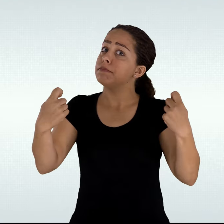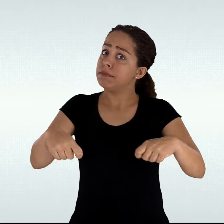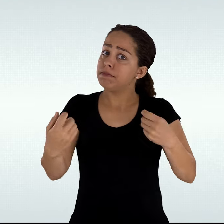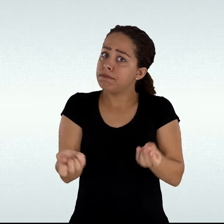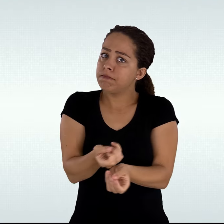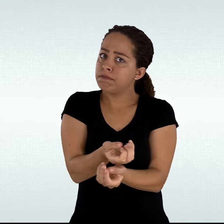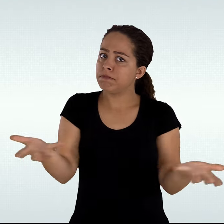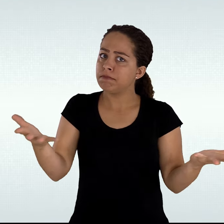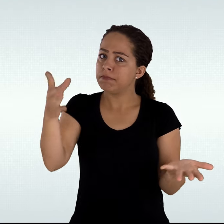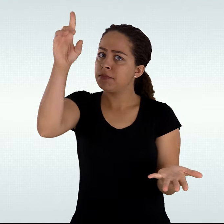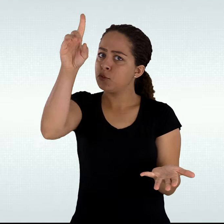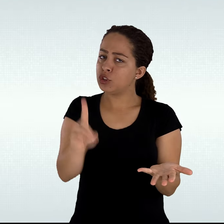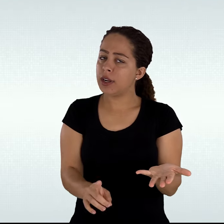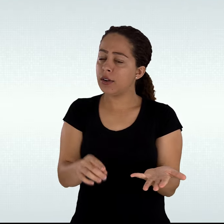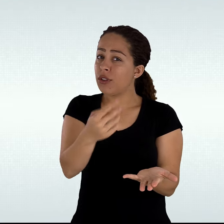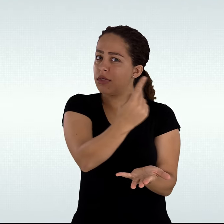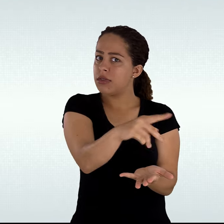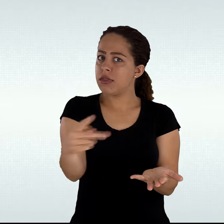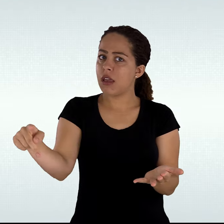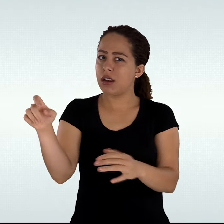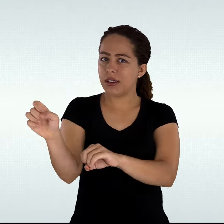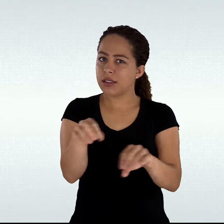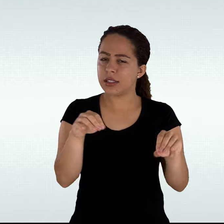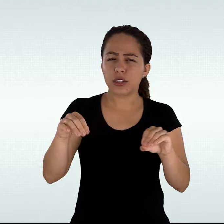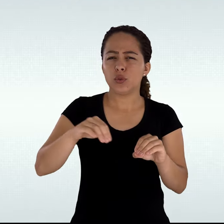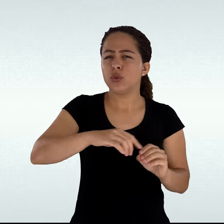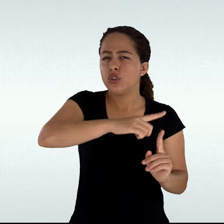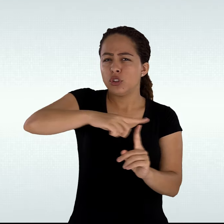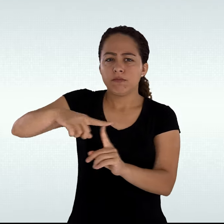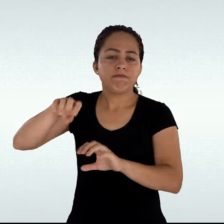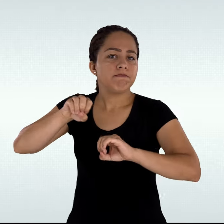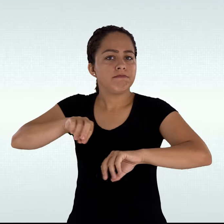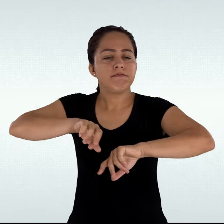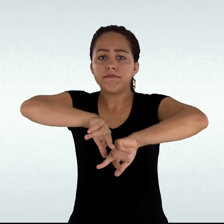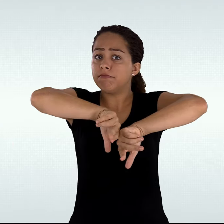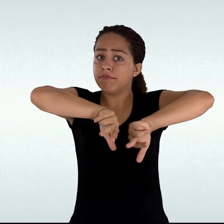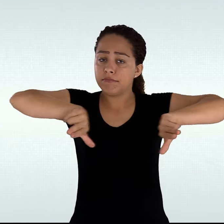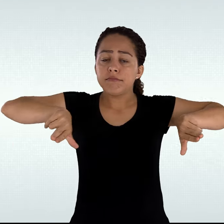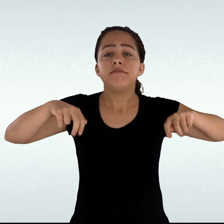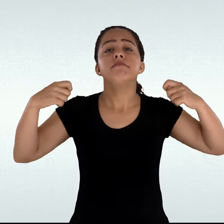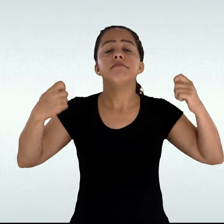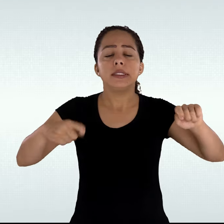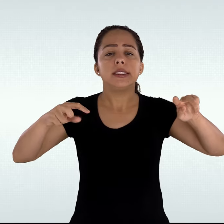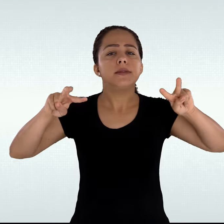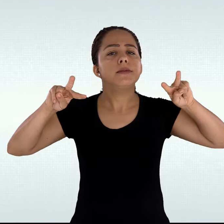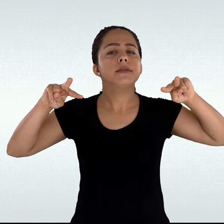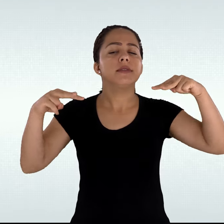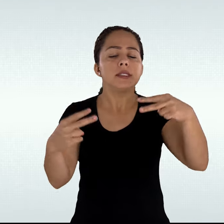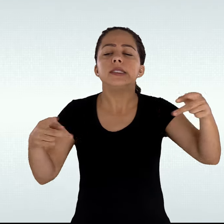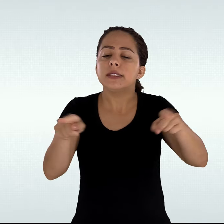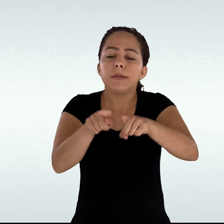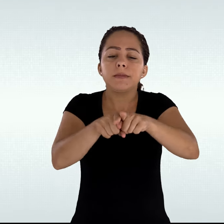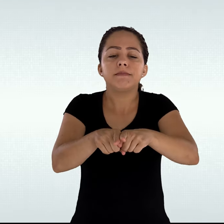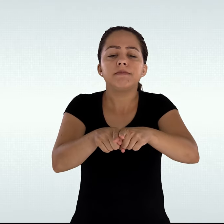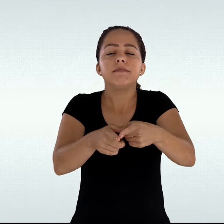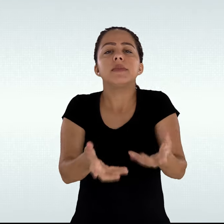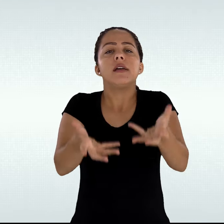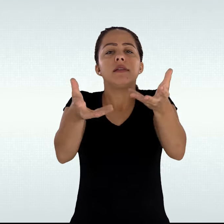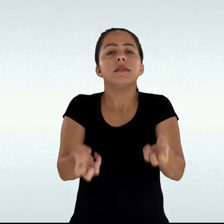em todos os níveis e modalidades, o reconhecimento e a adoção do nome social a aqueles cuja